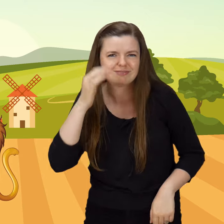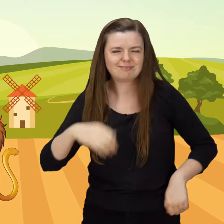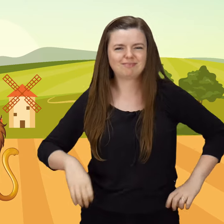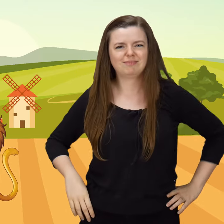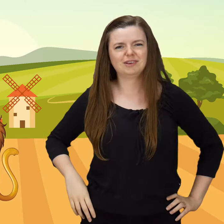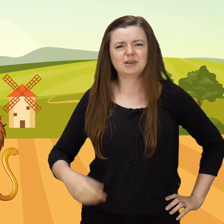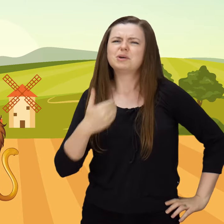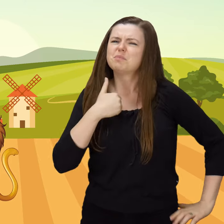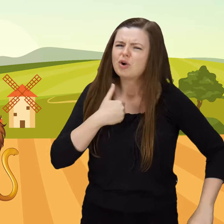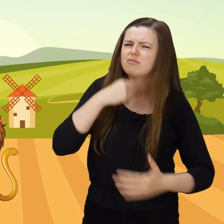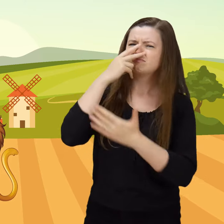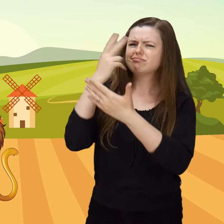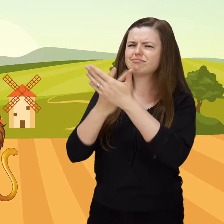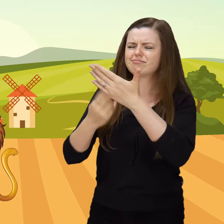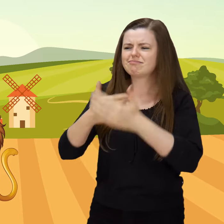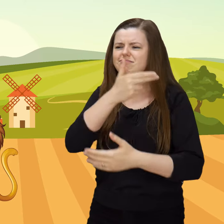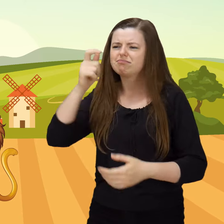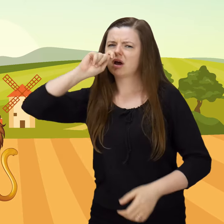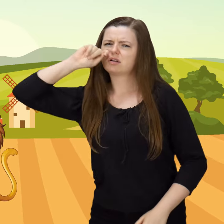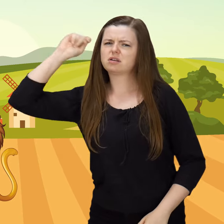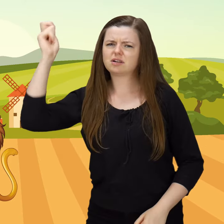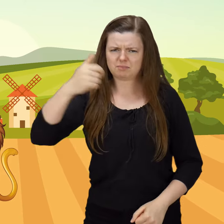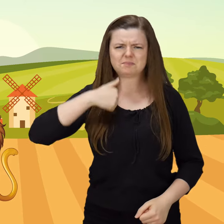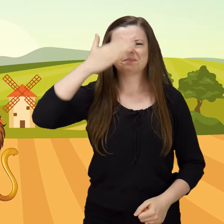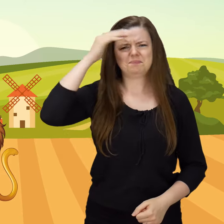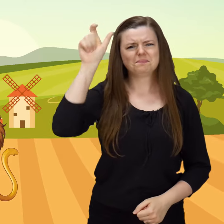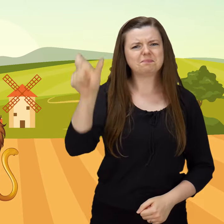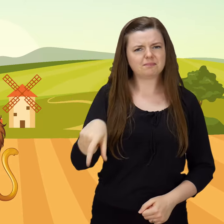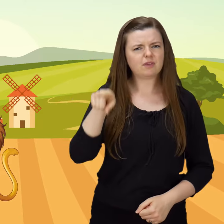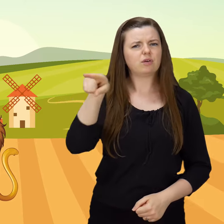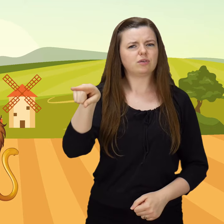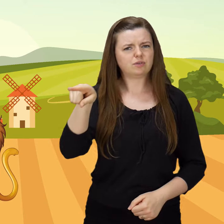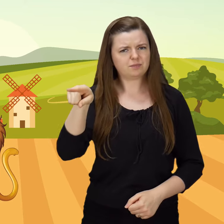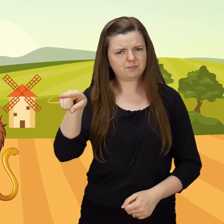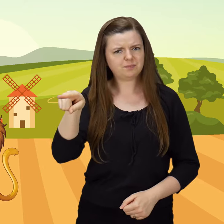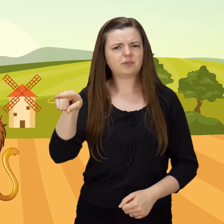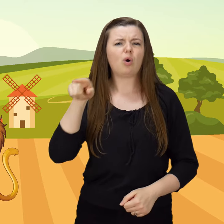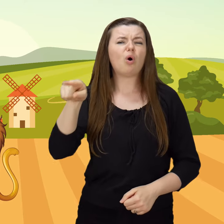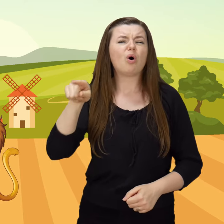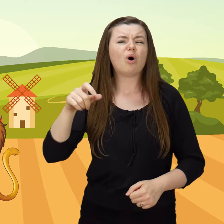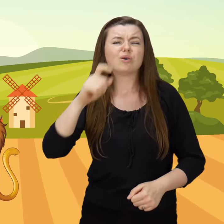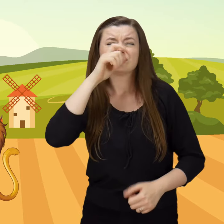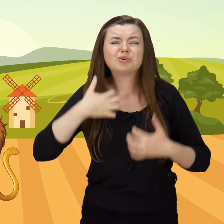Naczytałem się podróży i znam tego jego mości, co zły,